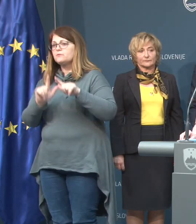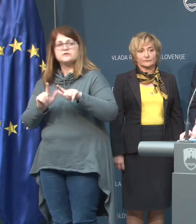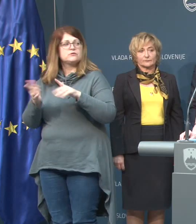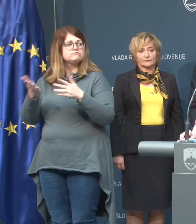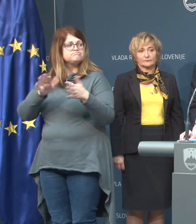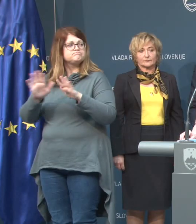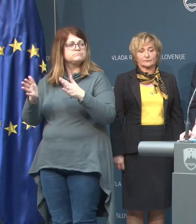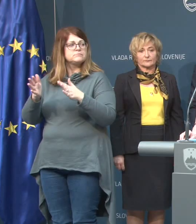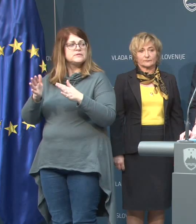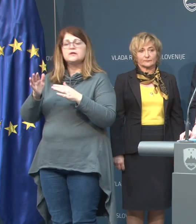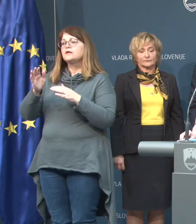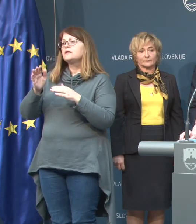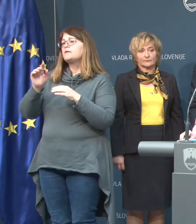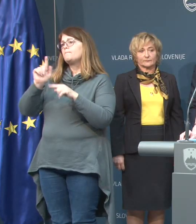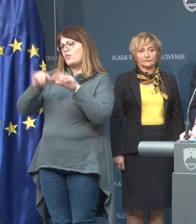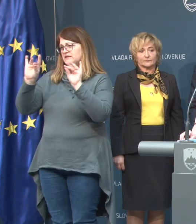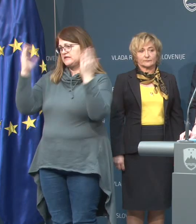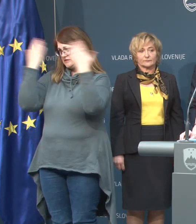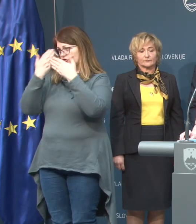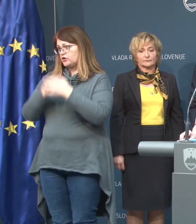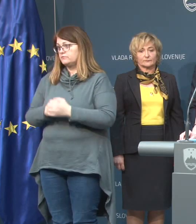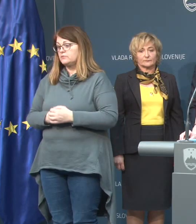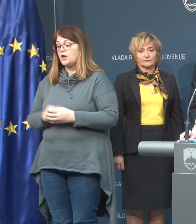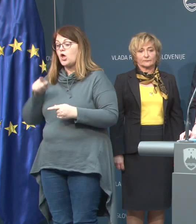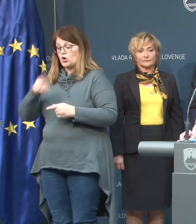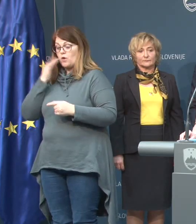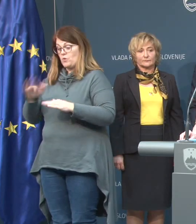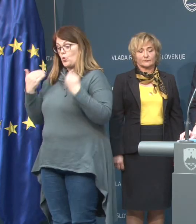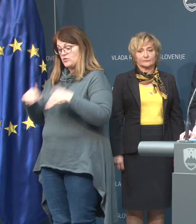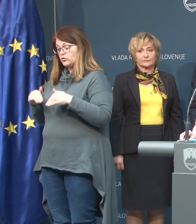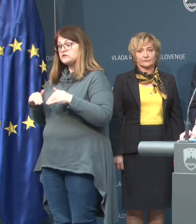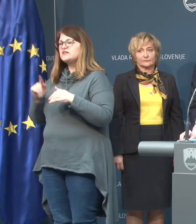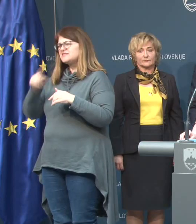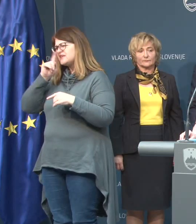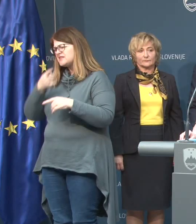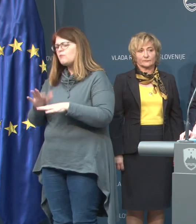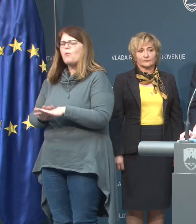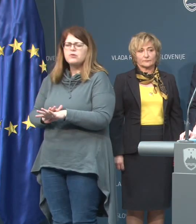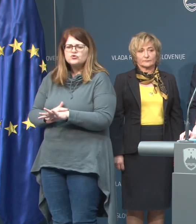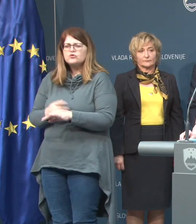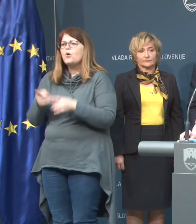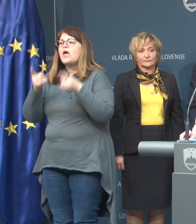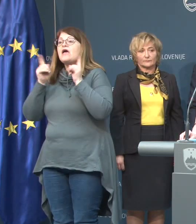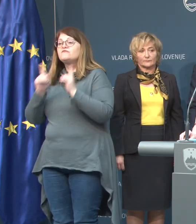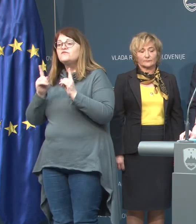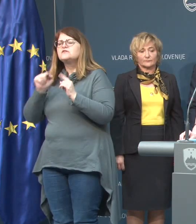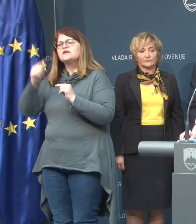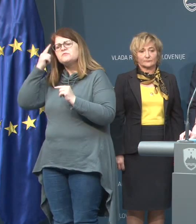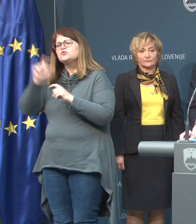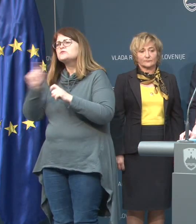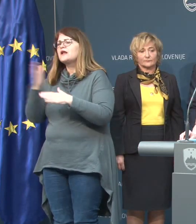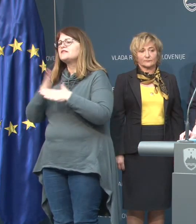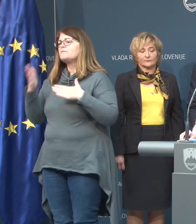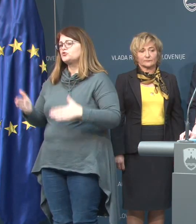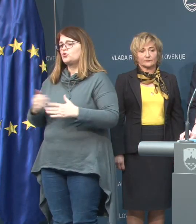približno ob 21.30. Ko je bil na urgenci, se je sicer slabo počutil, vendar je to pripisal po